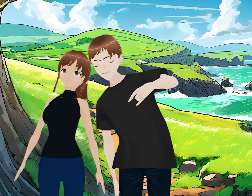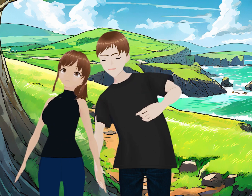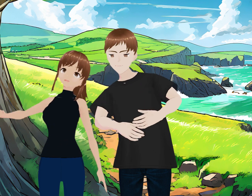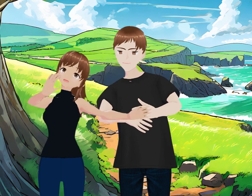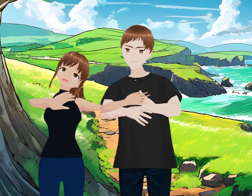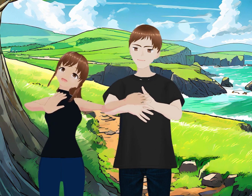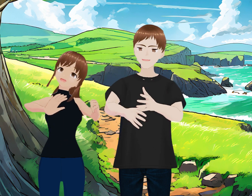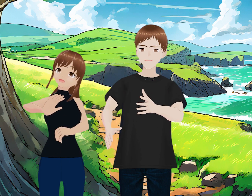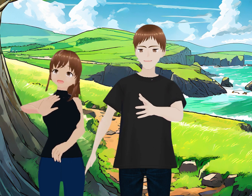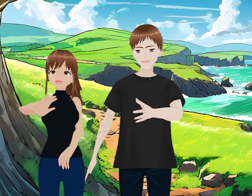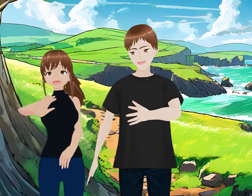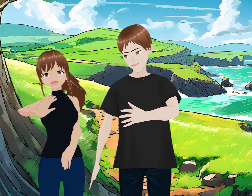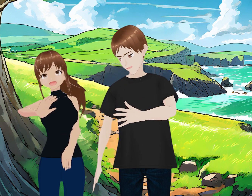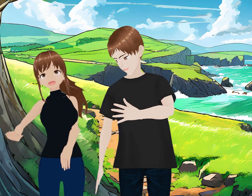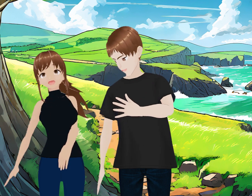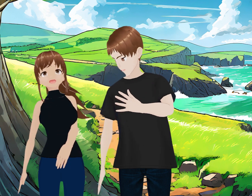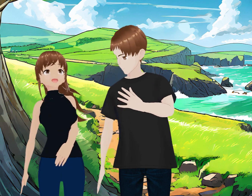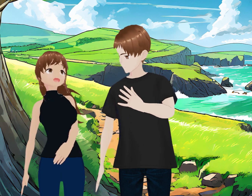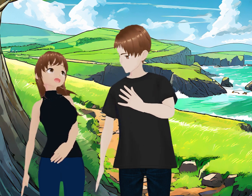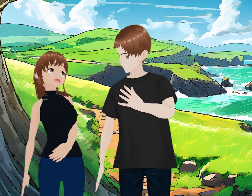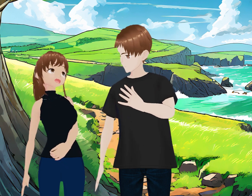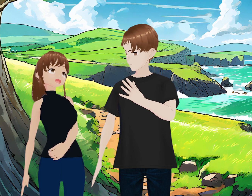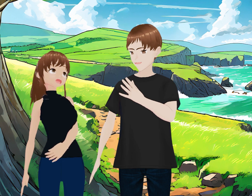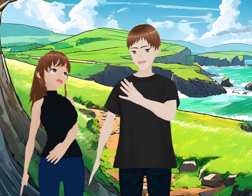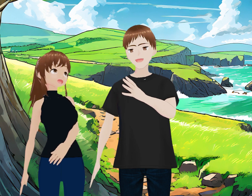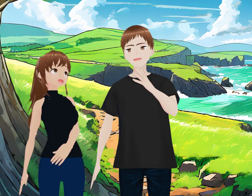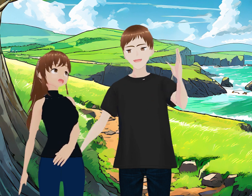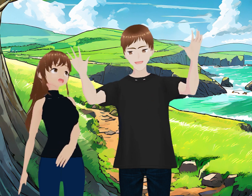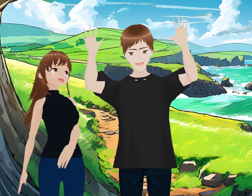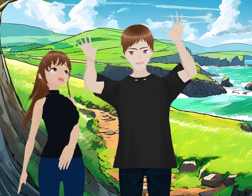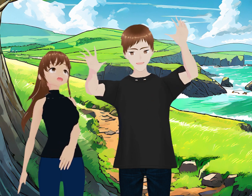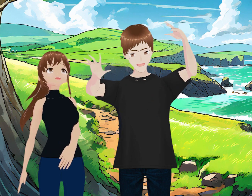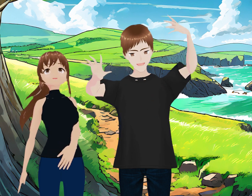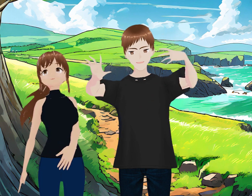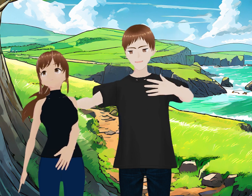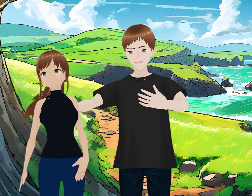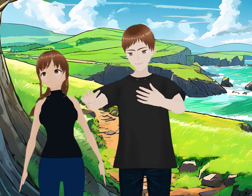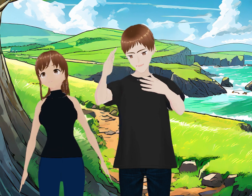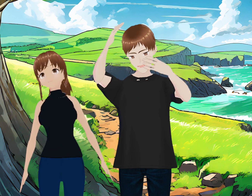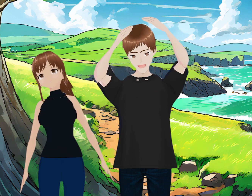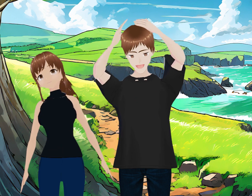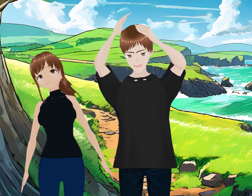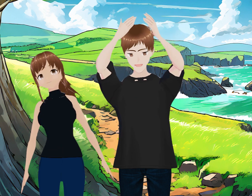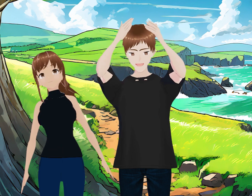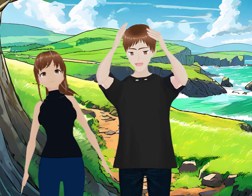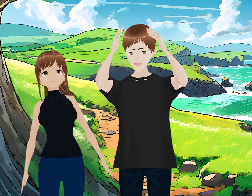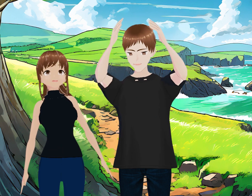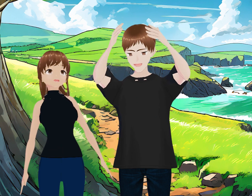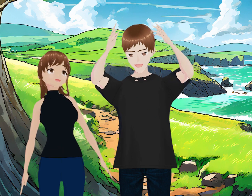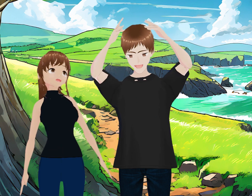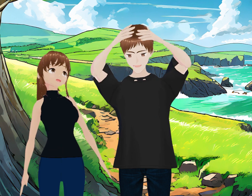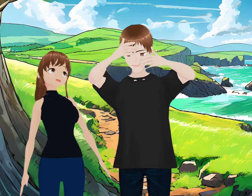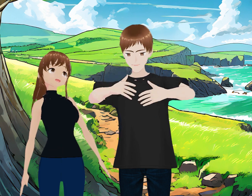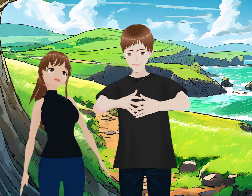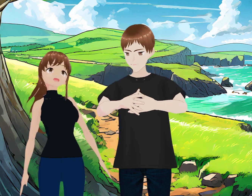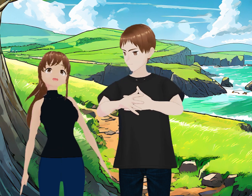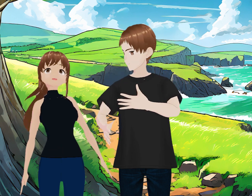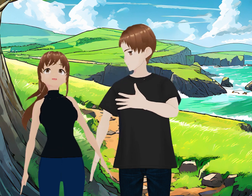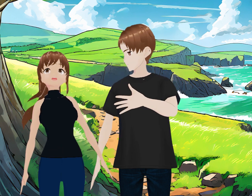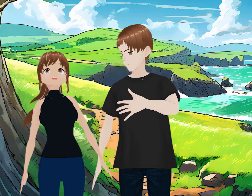allá, van a ver precisamente el detrás de cámaras. Entonces, sí, sí, nos parecemos. Digo, yo ahorita el cabello así lo traigo más